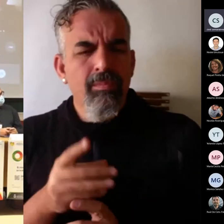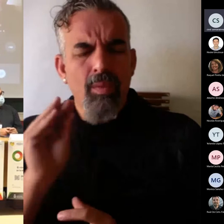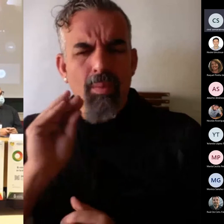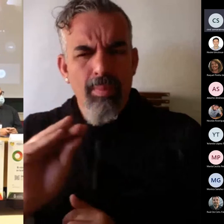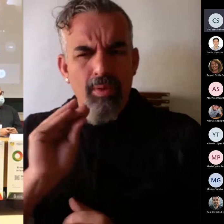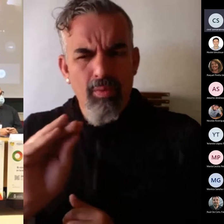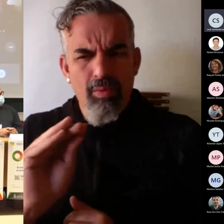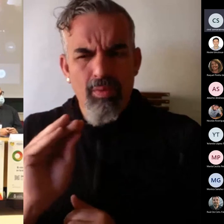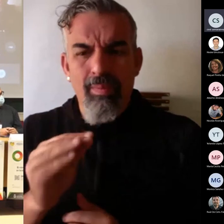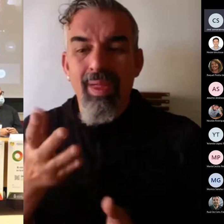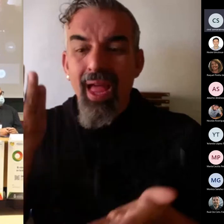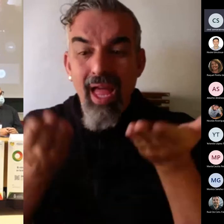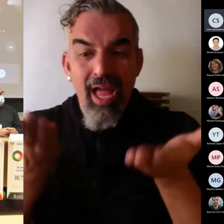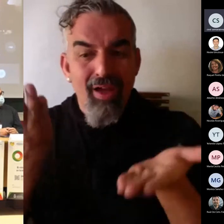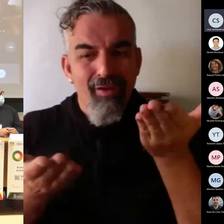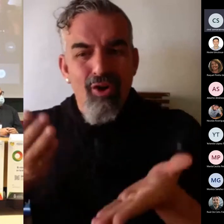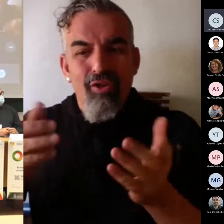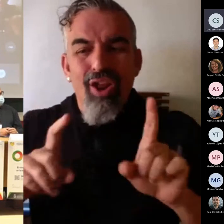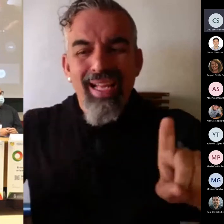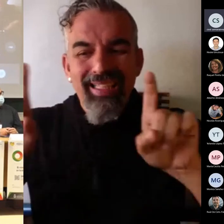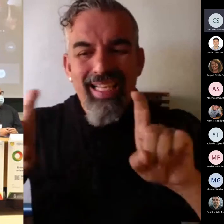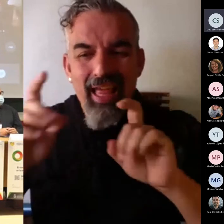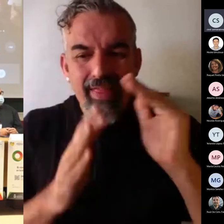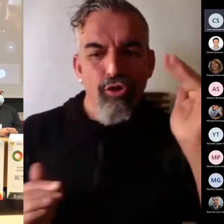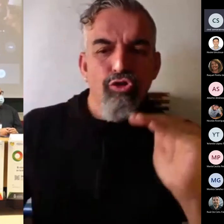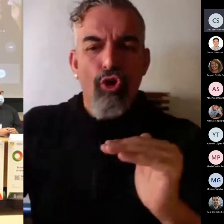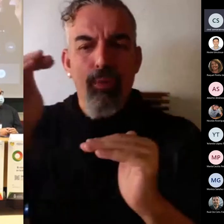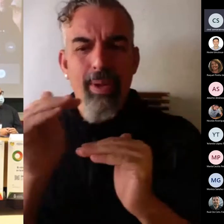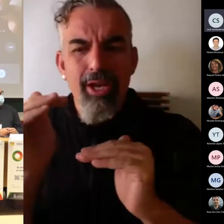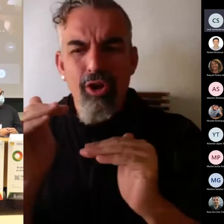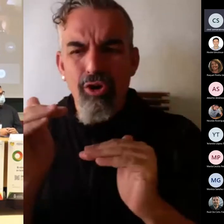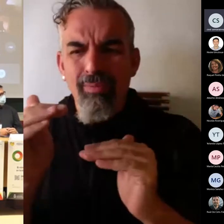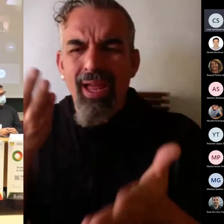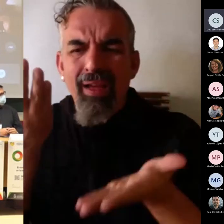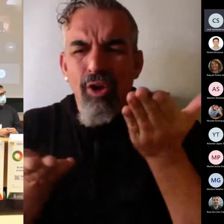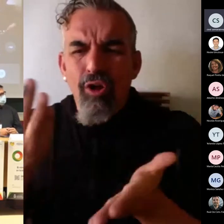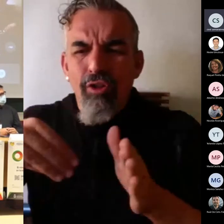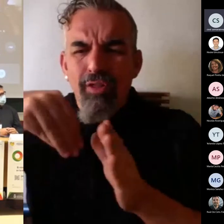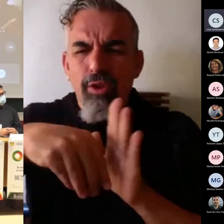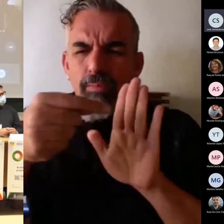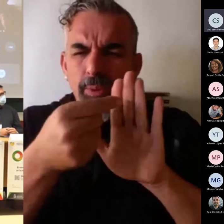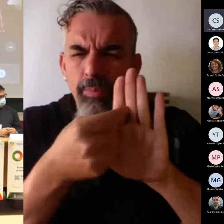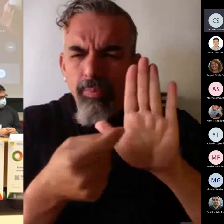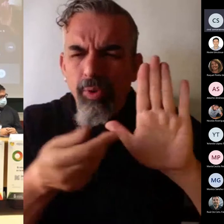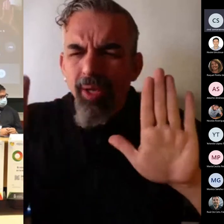puntos fuertes de la evaluación en la enseñanza superior y cómo podemos potenciarlo.